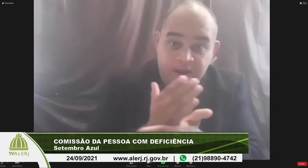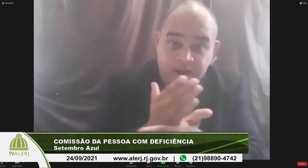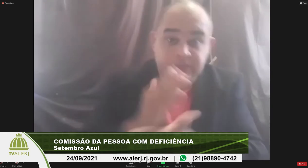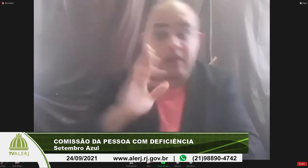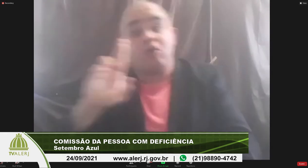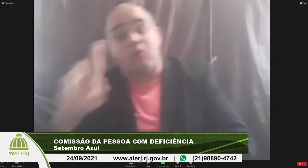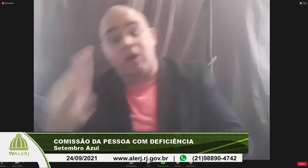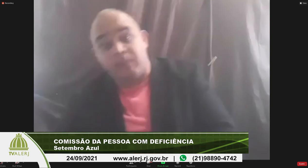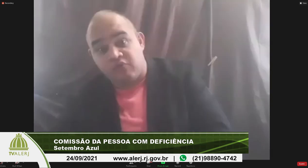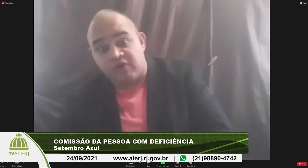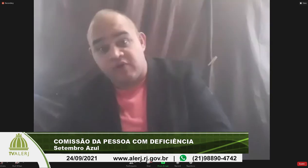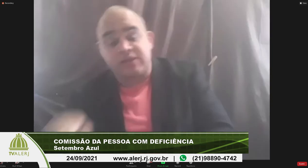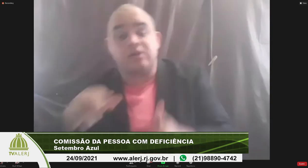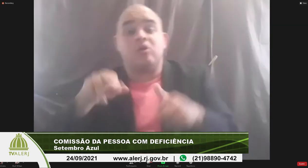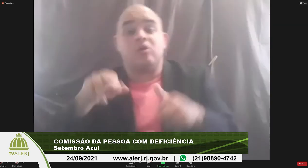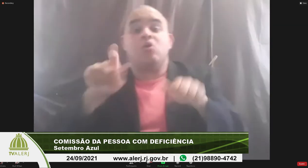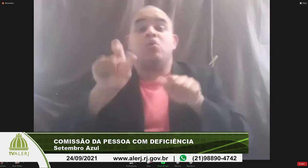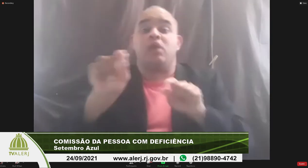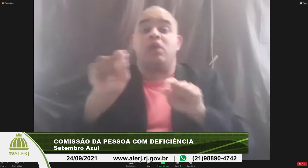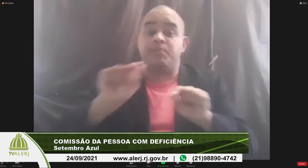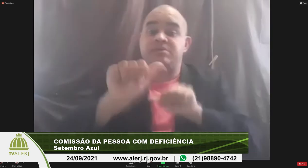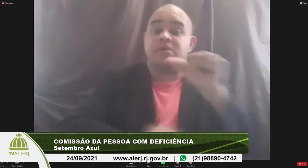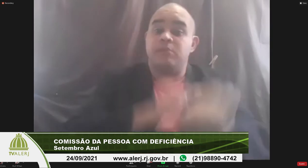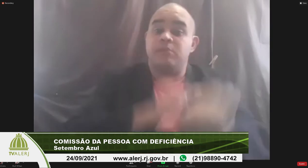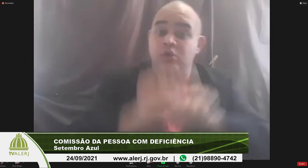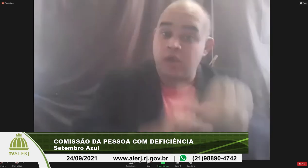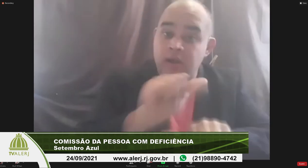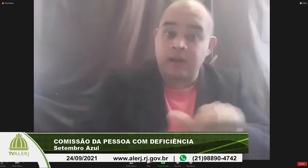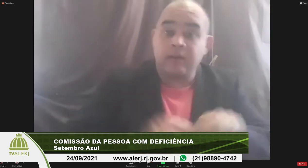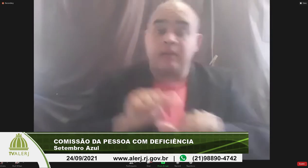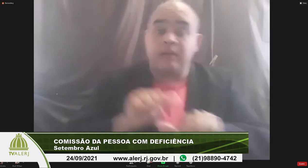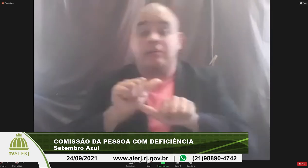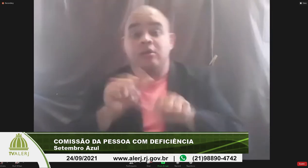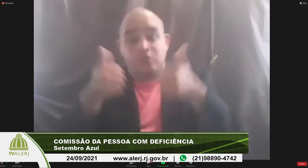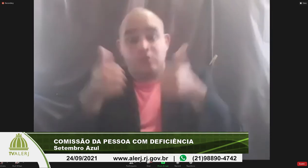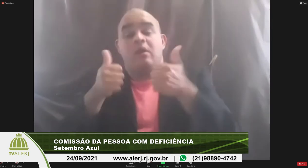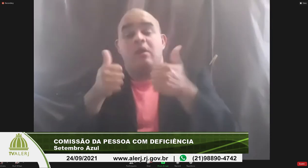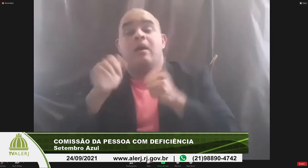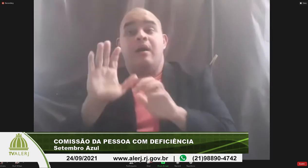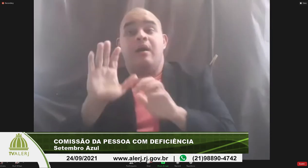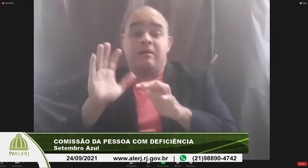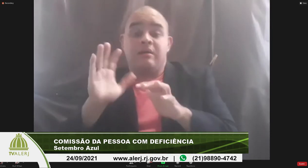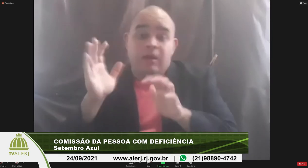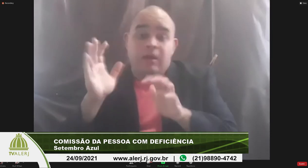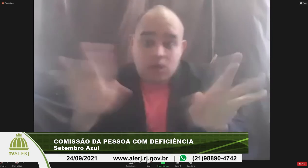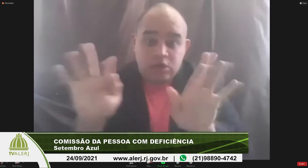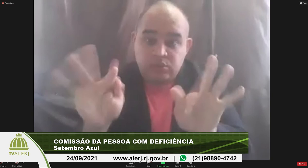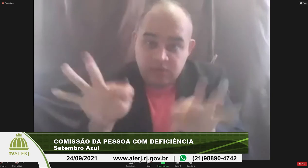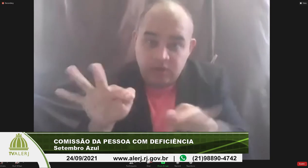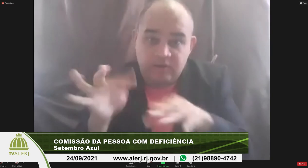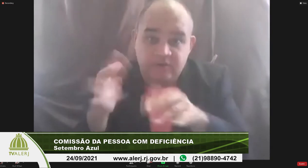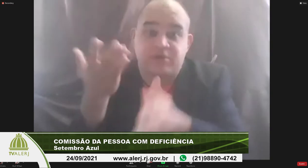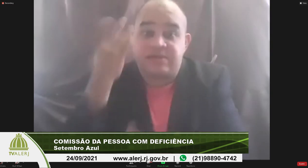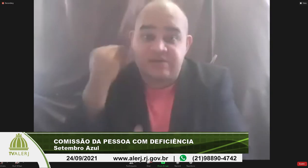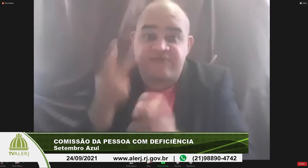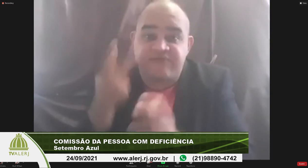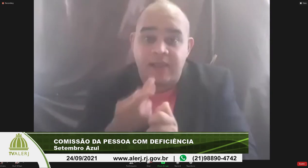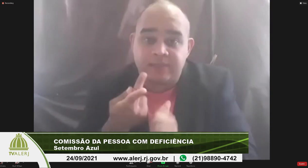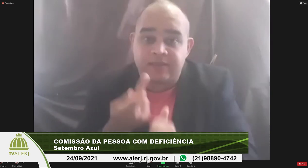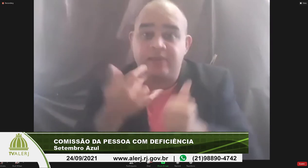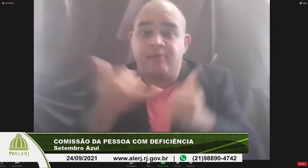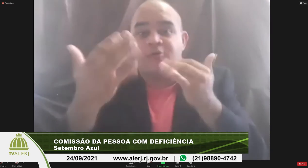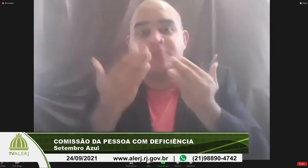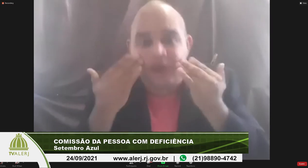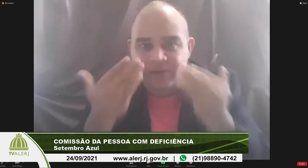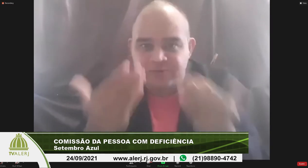aprovada ou reprovada o que precisa melhorar entendeu é só isso esqueci de